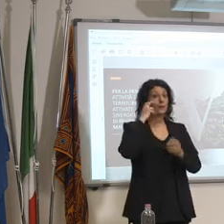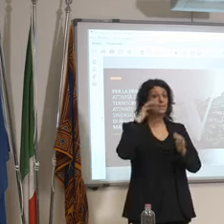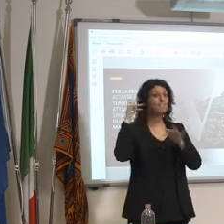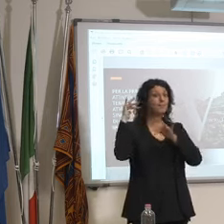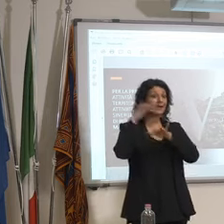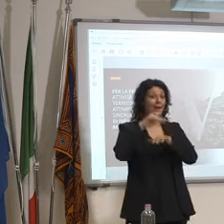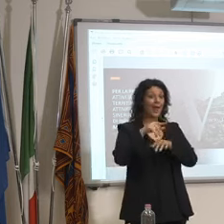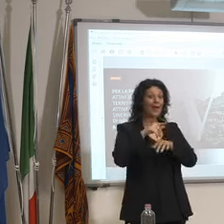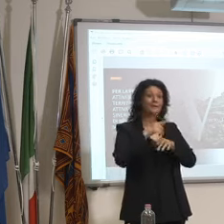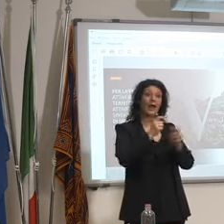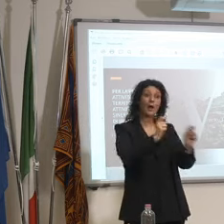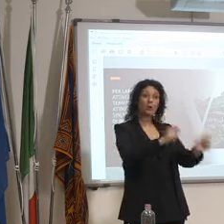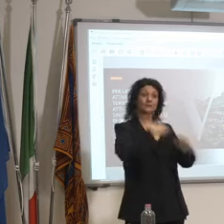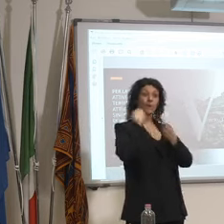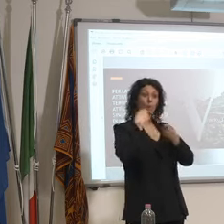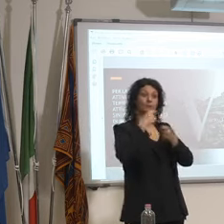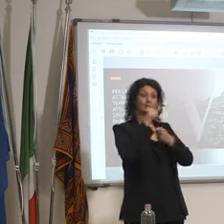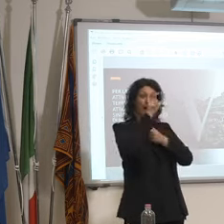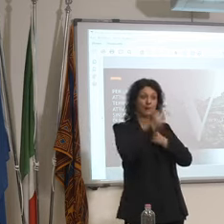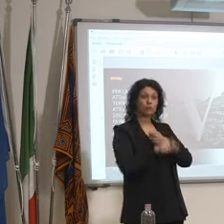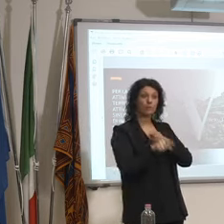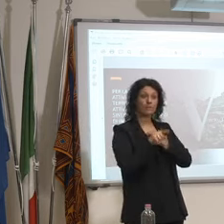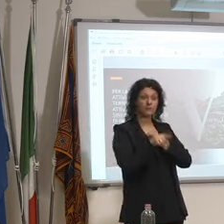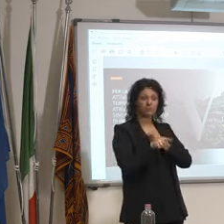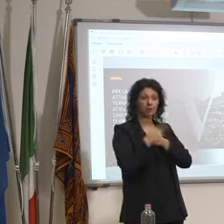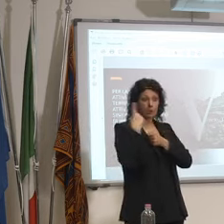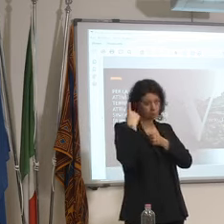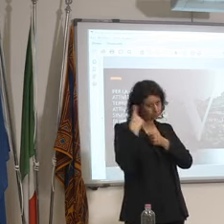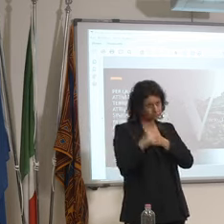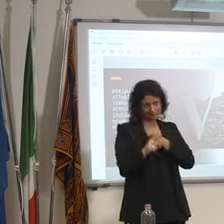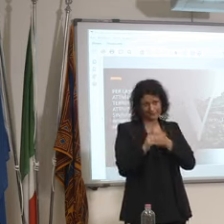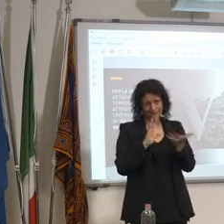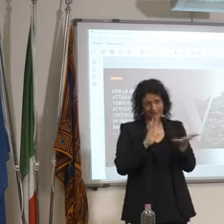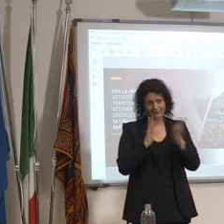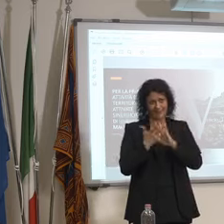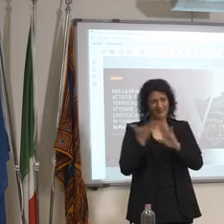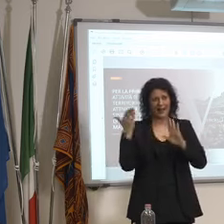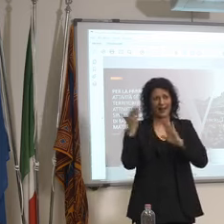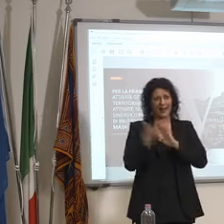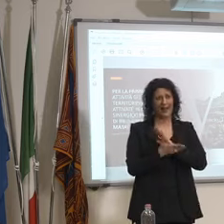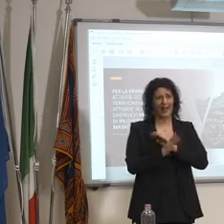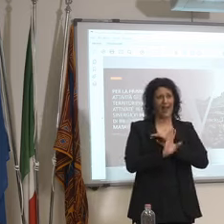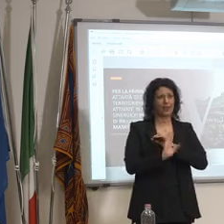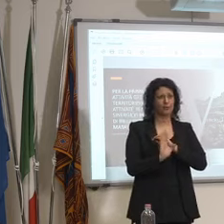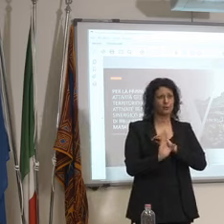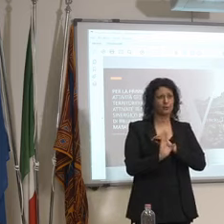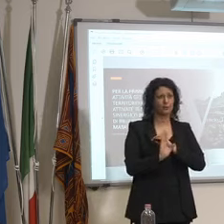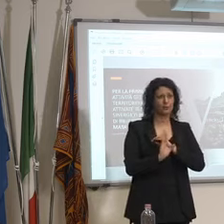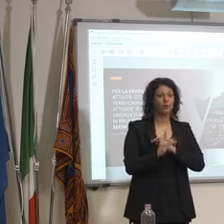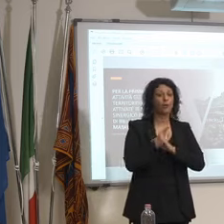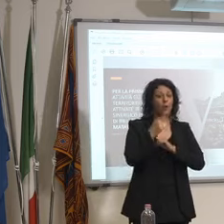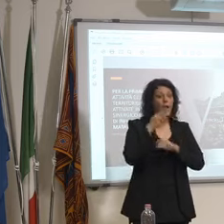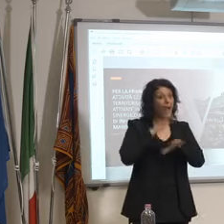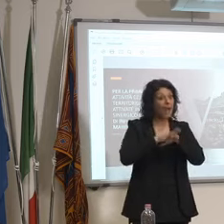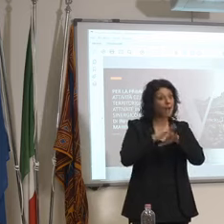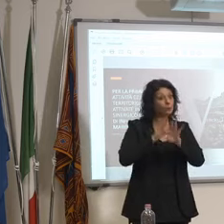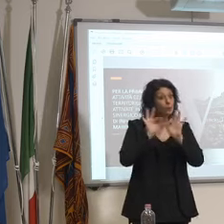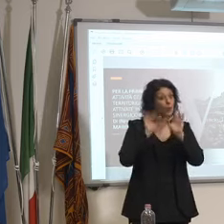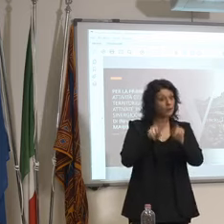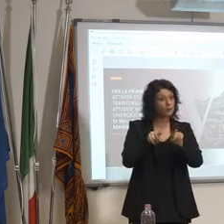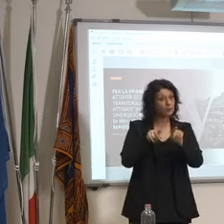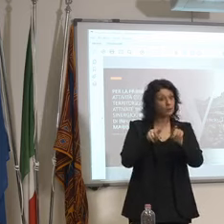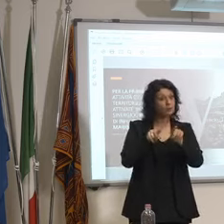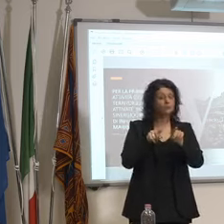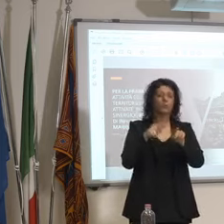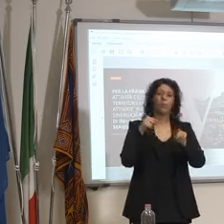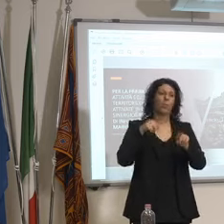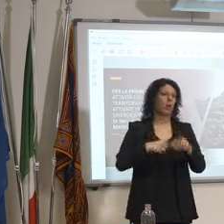reato se a casa loro sono abituati a fare queste cose noi dobbiamo spiegare a questi signori che qui non funziona così